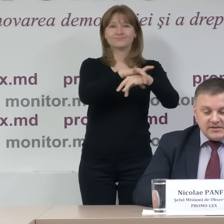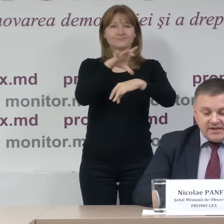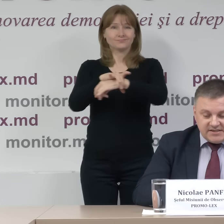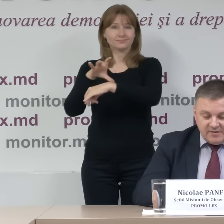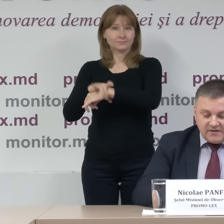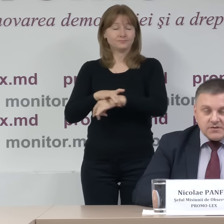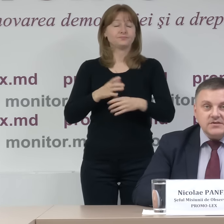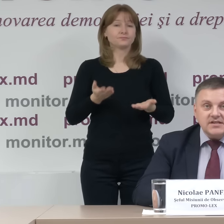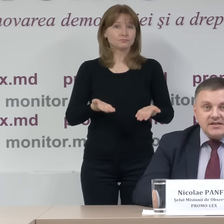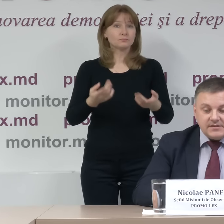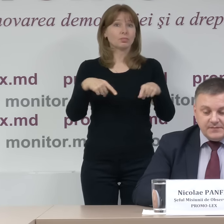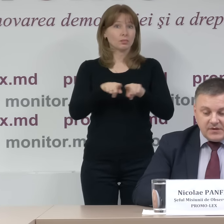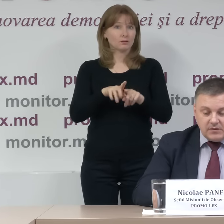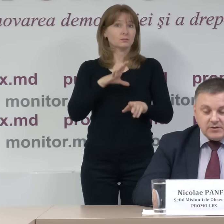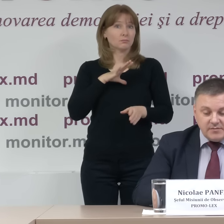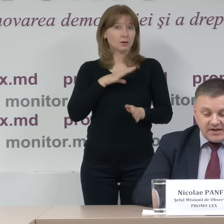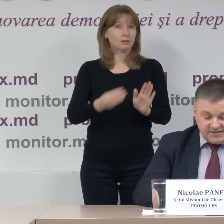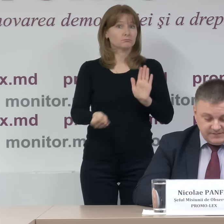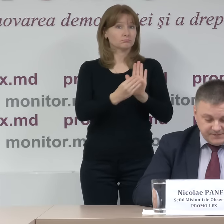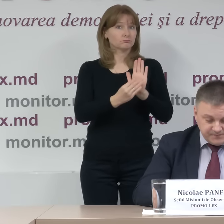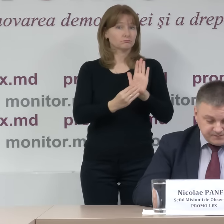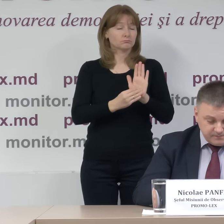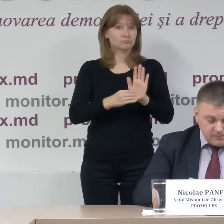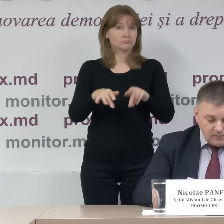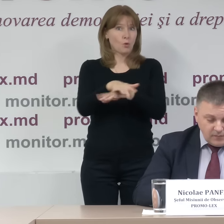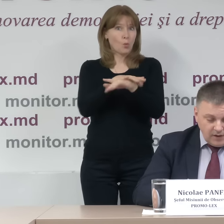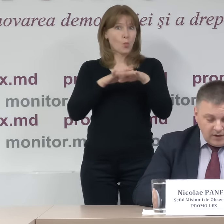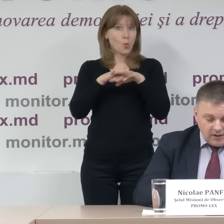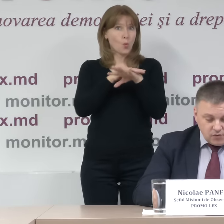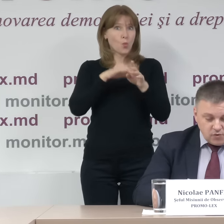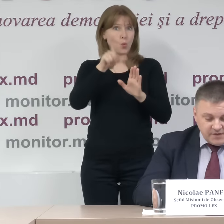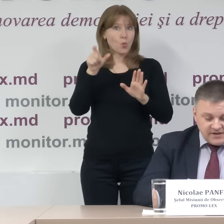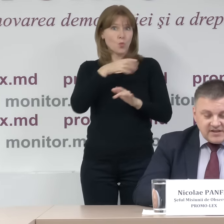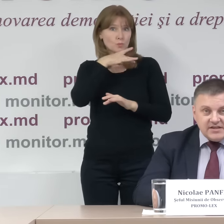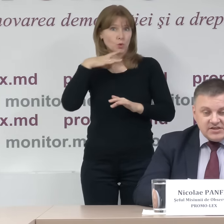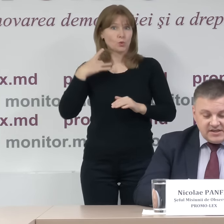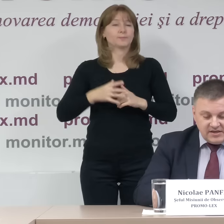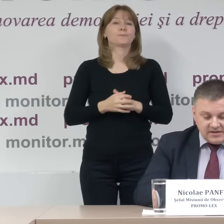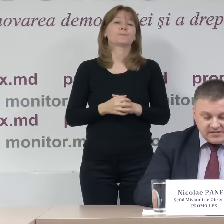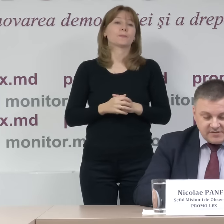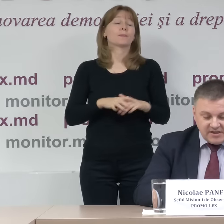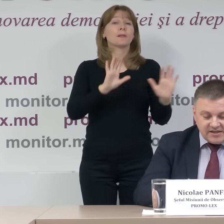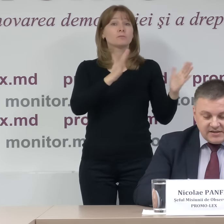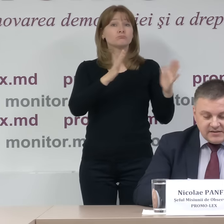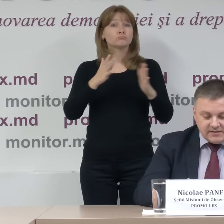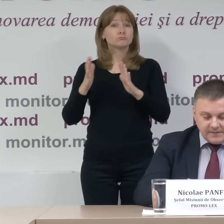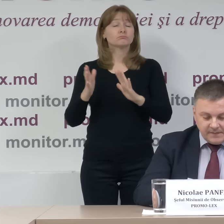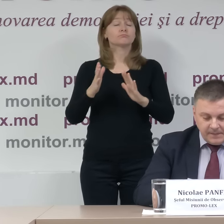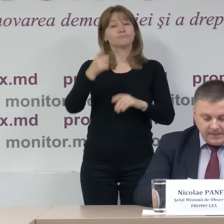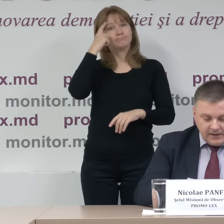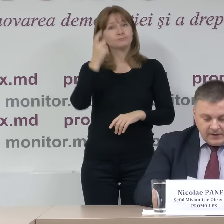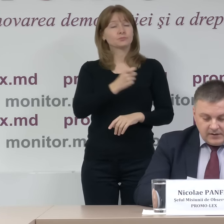promolec, de asemenea, fost constatată aglomerație. Acum, cu privire la incidentele semnalate